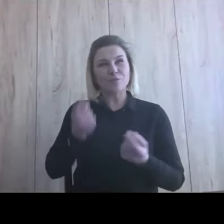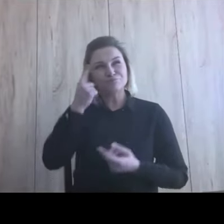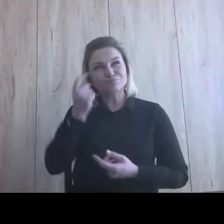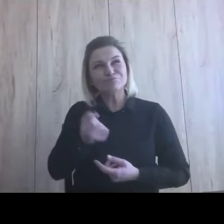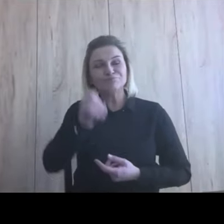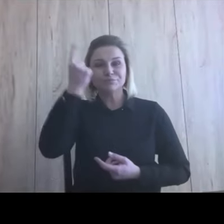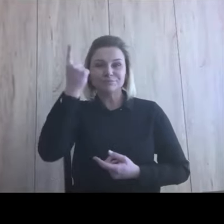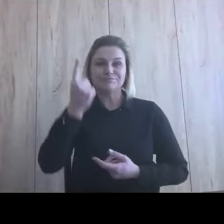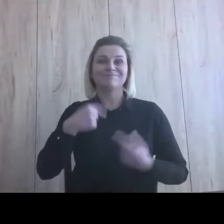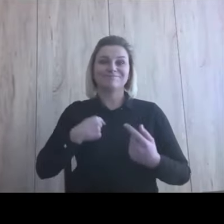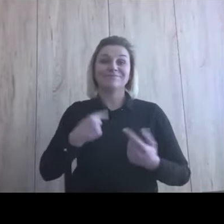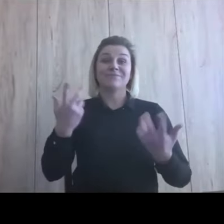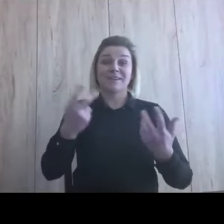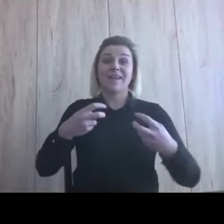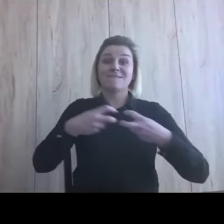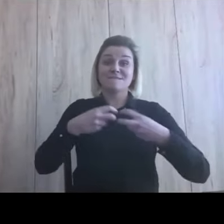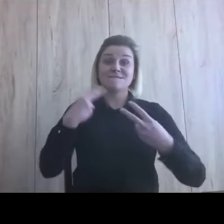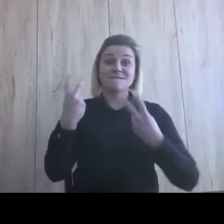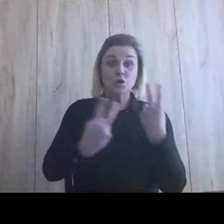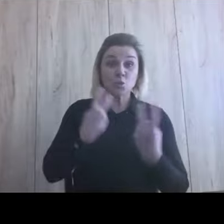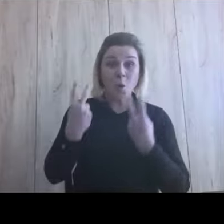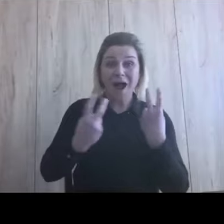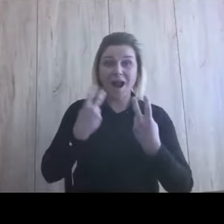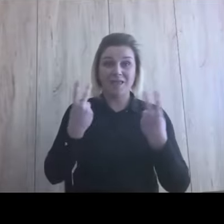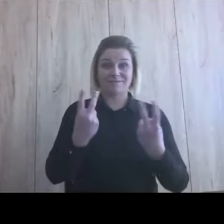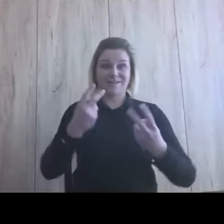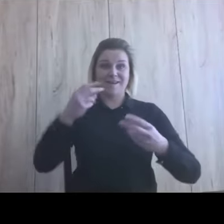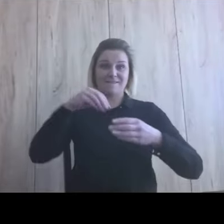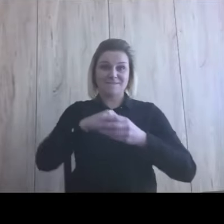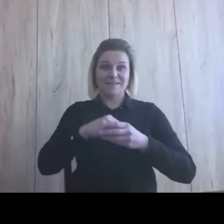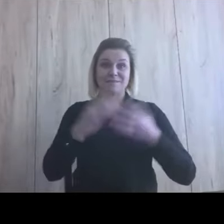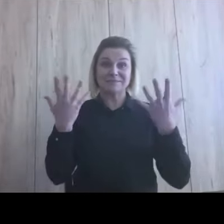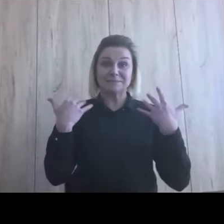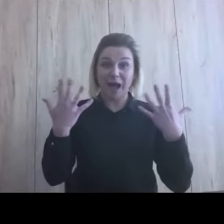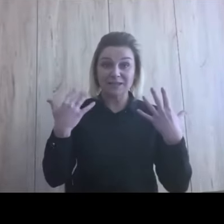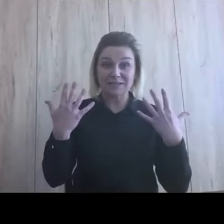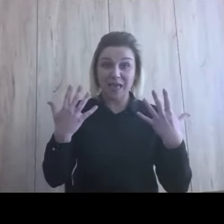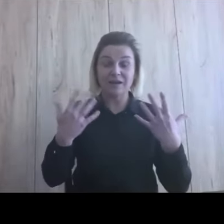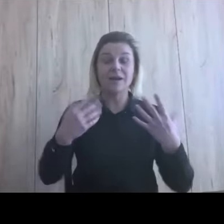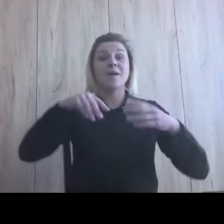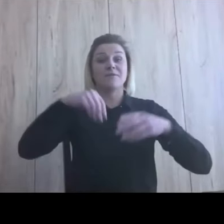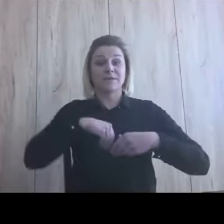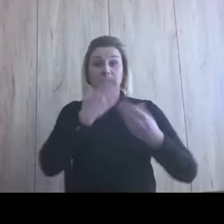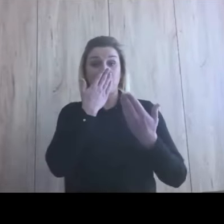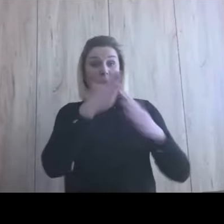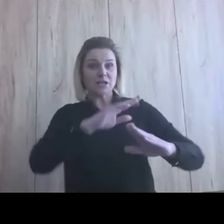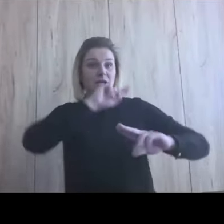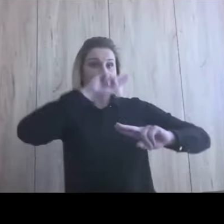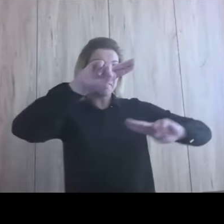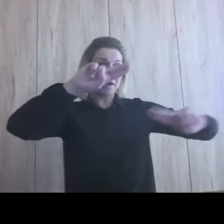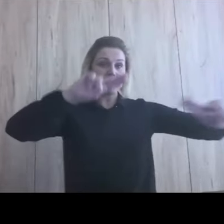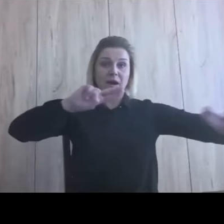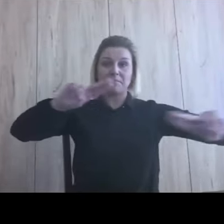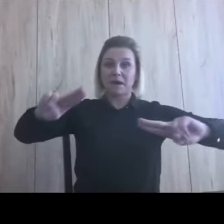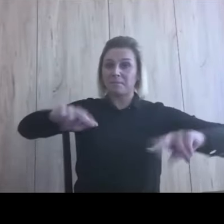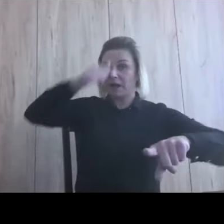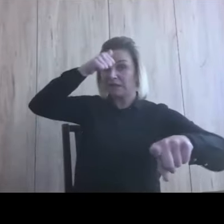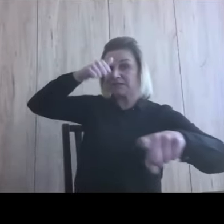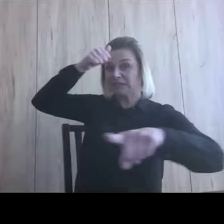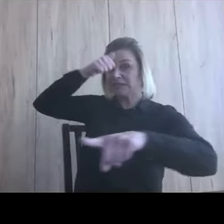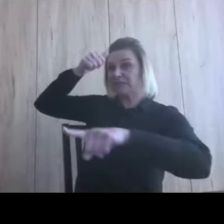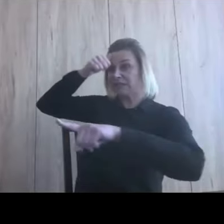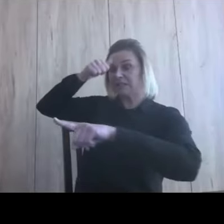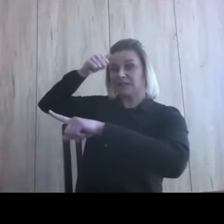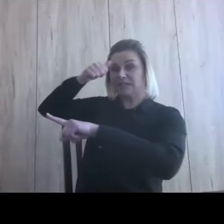mogę wirtualnie okleić mieszkanie, wirtualnie okleić wszystko, co mi się tylko zamarzy, po to,